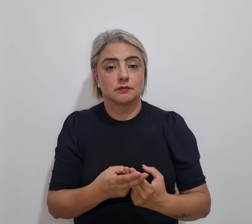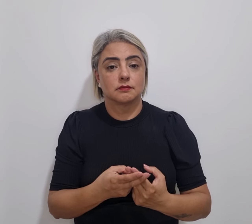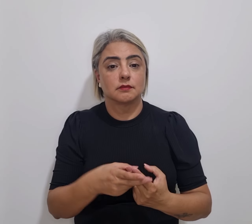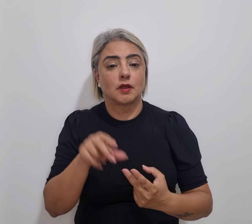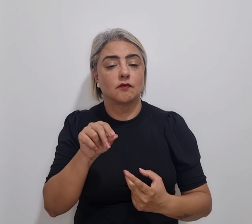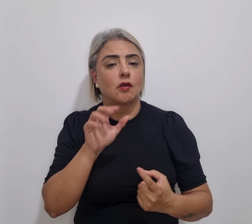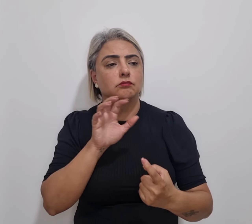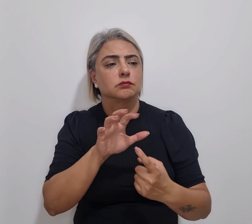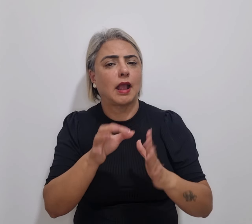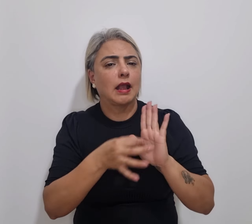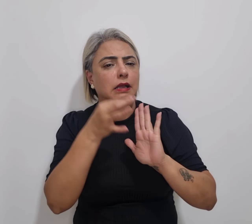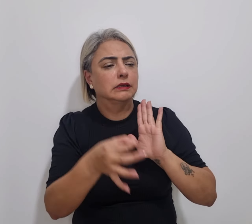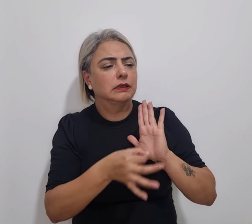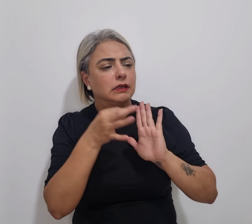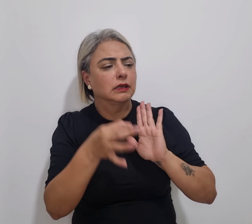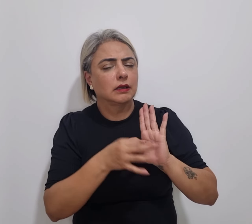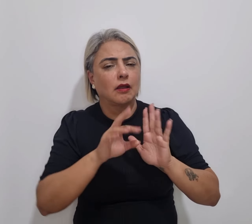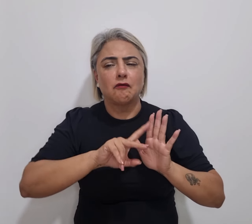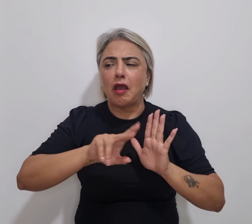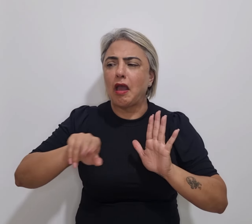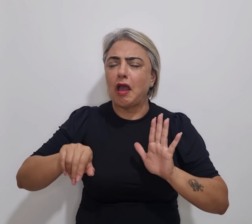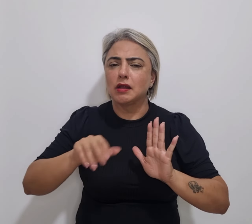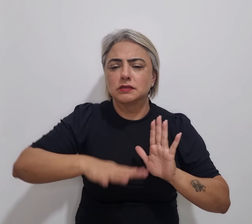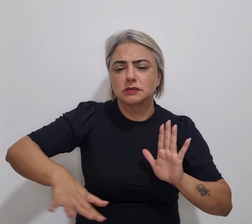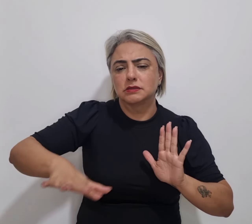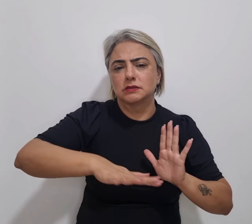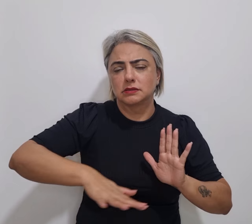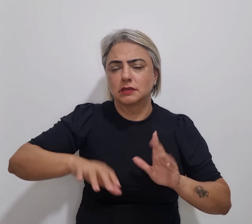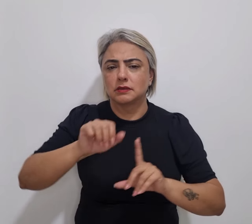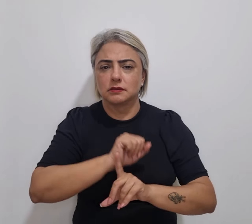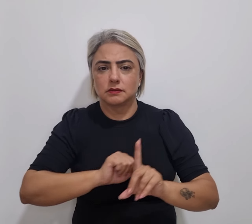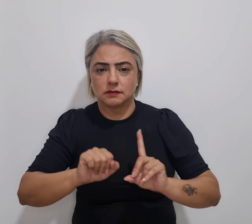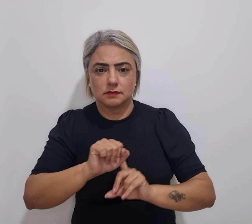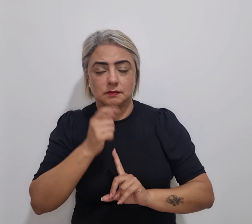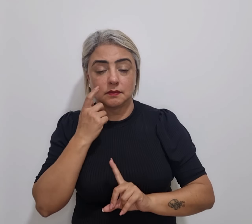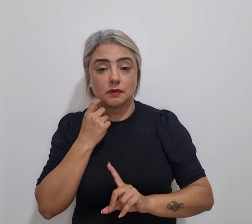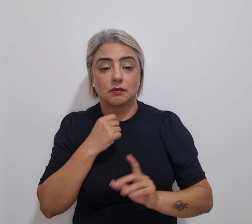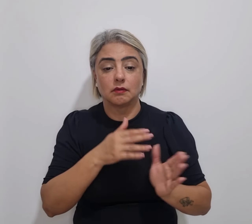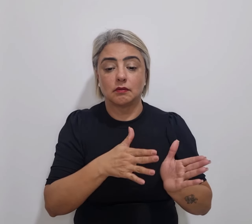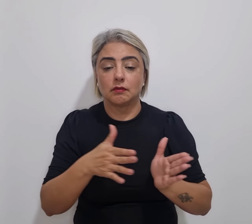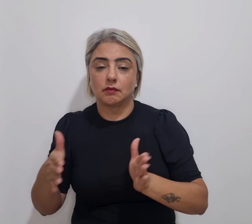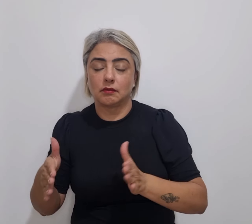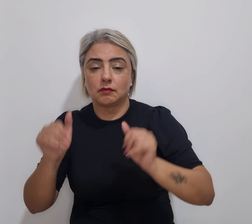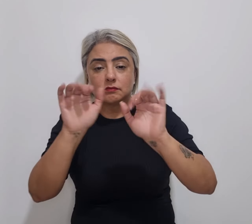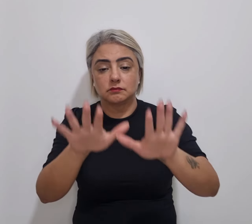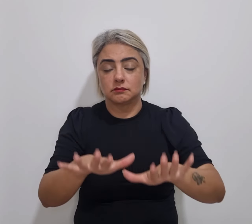alvo de críticas de diversos segmentos da sociedade durante uma audiência na